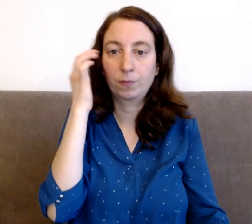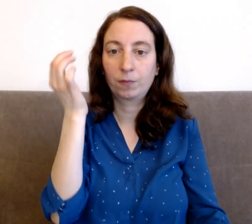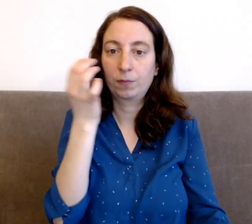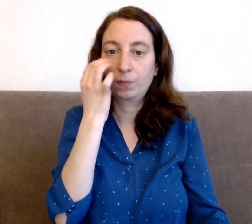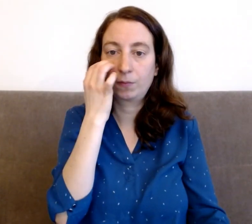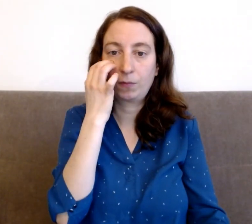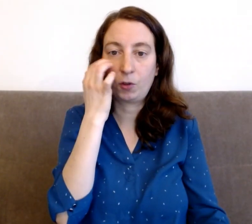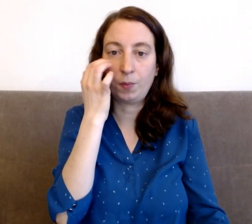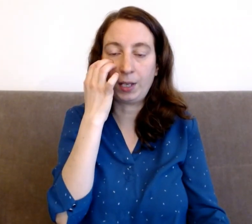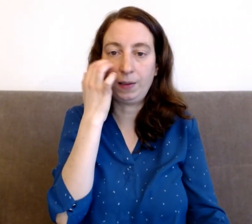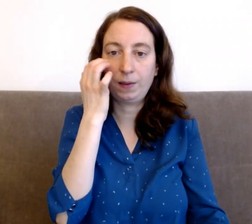Je mérite.